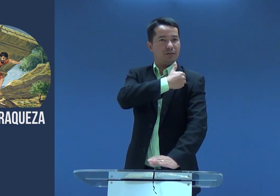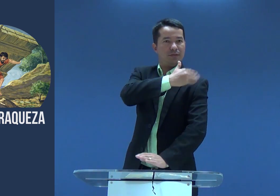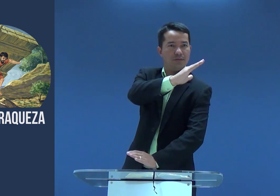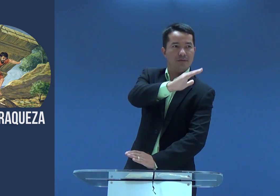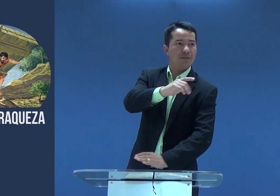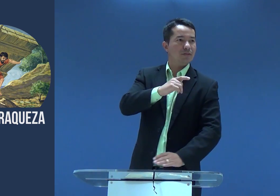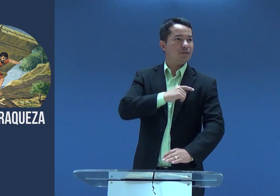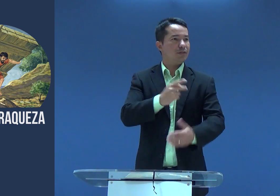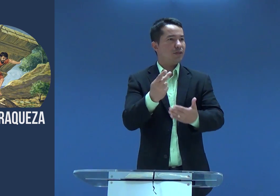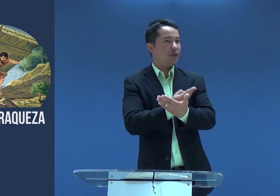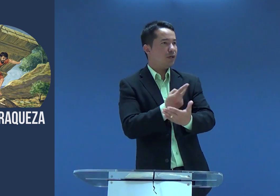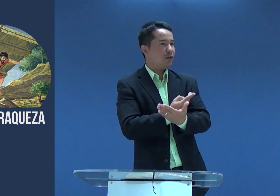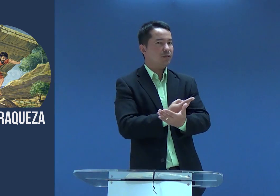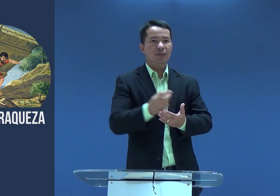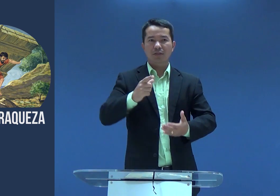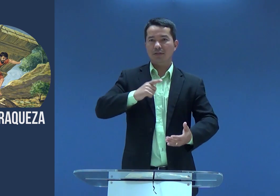à ignorância, ao preconceito.